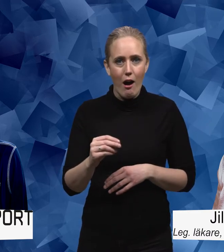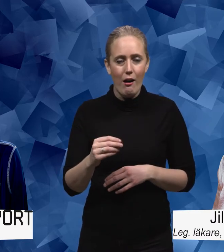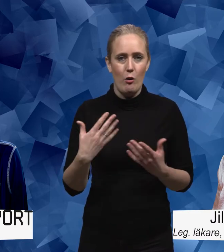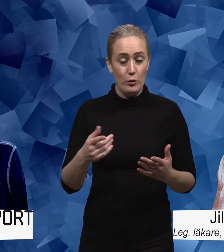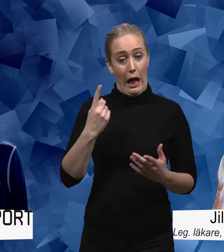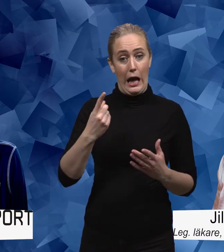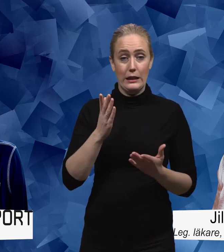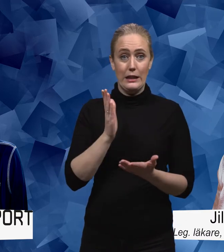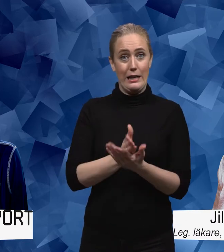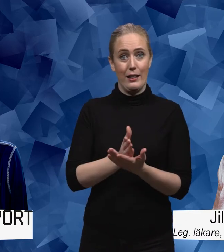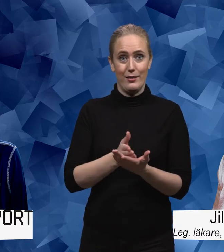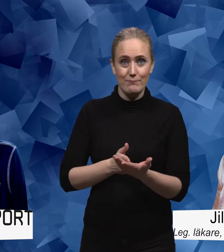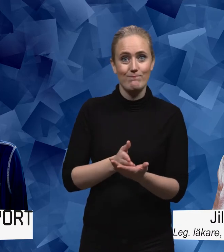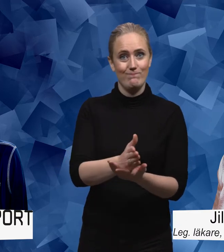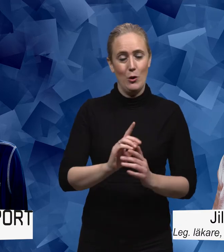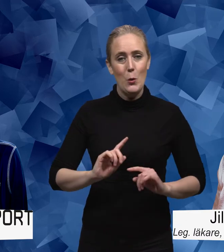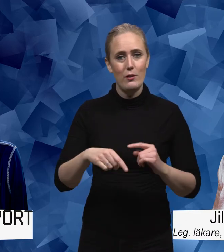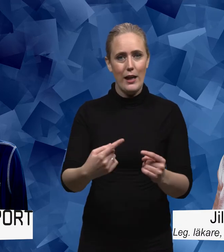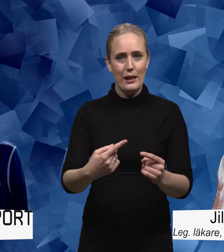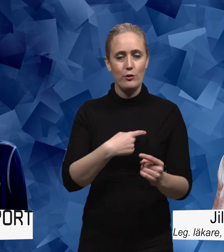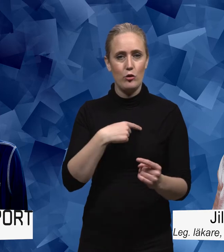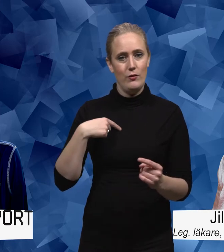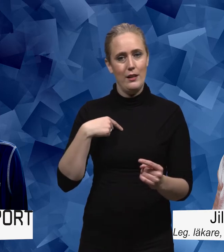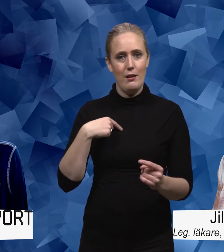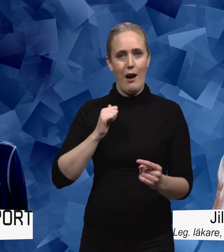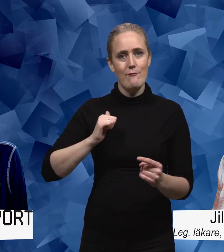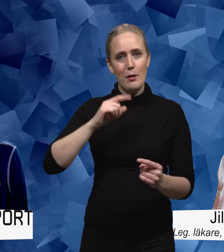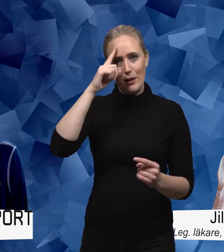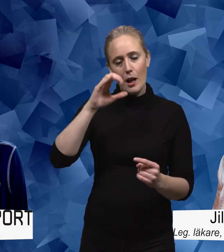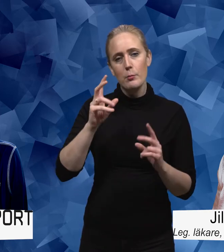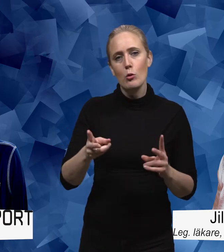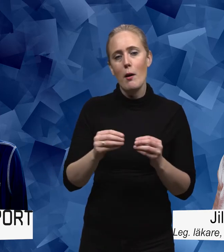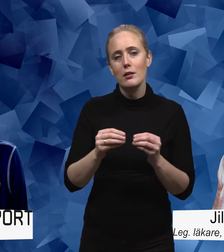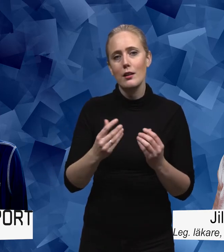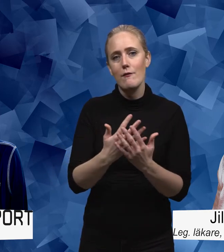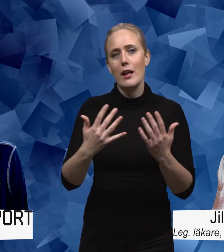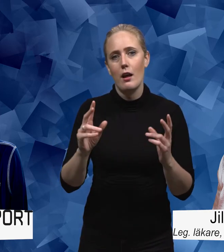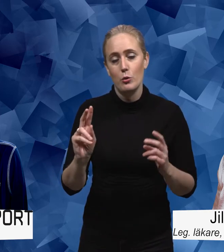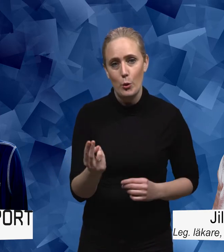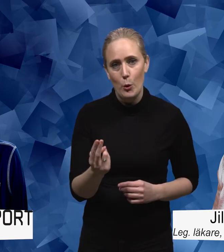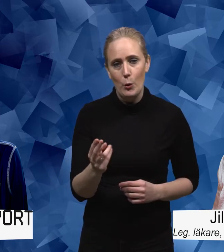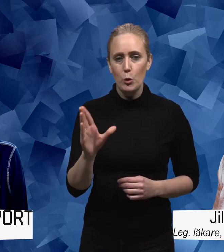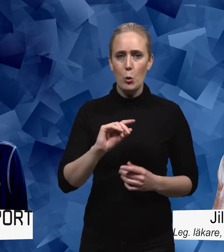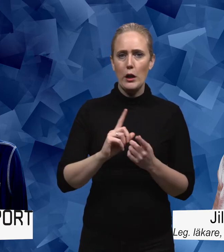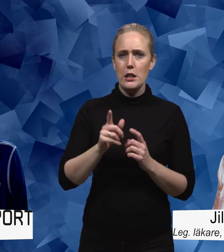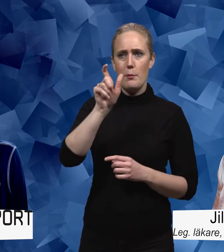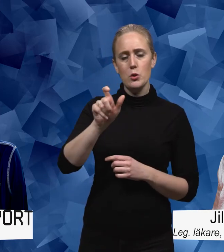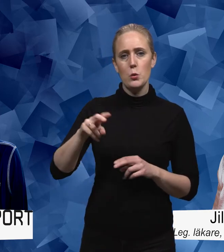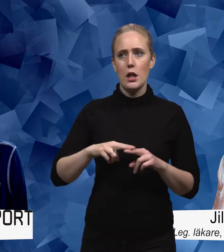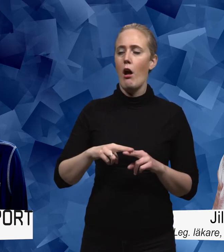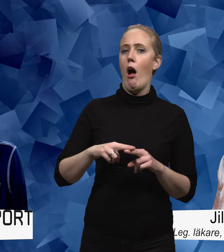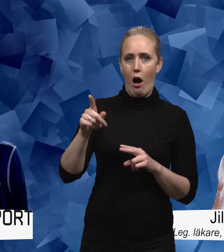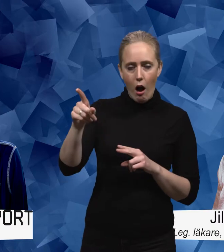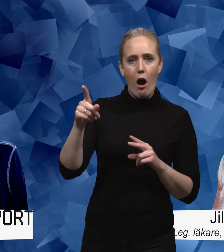i rätt riktning för att benämna det på ett bättre sätt som passar fler. Så så kan man säga att då kanske man känner sig mera träffad eller